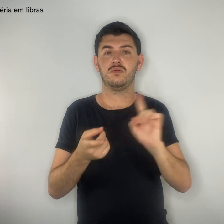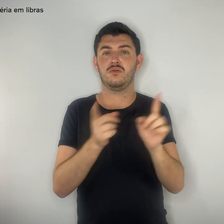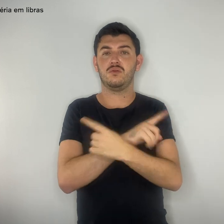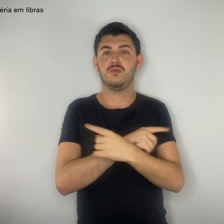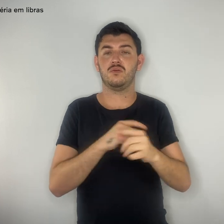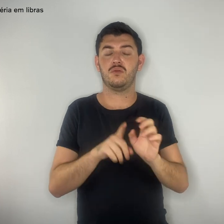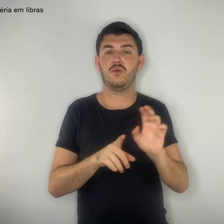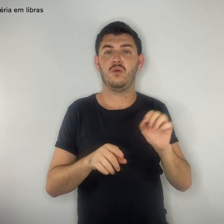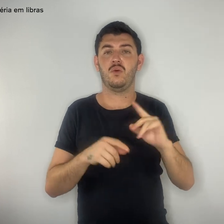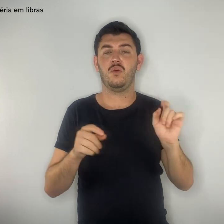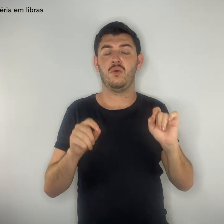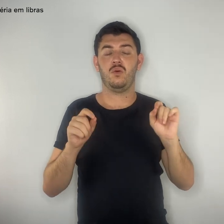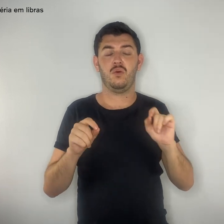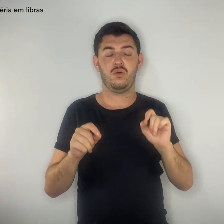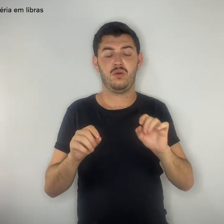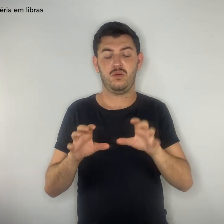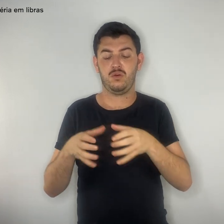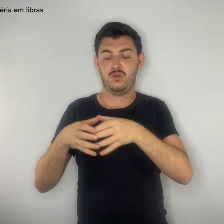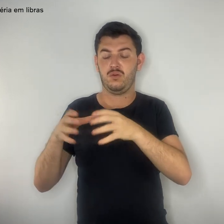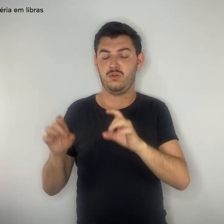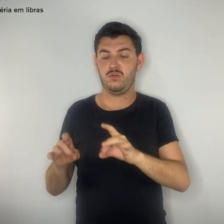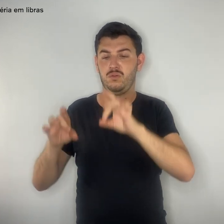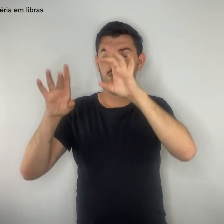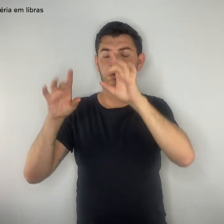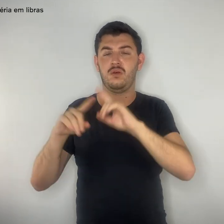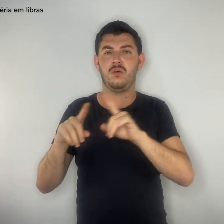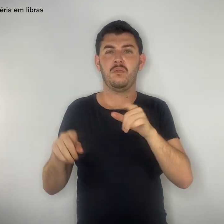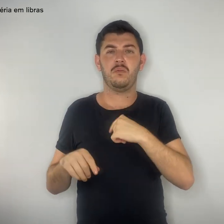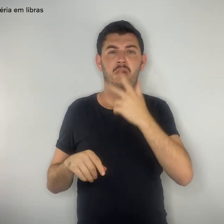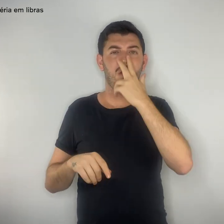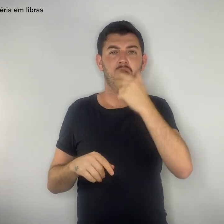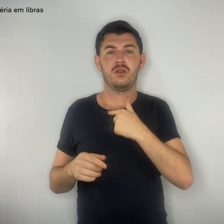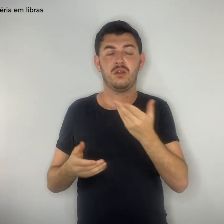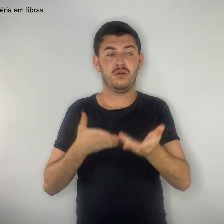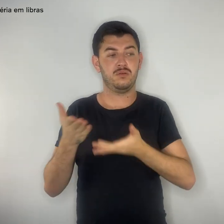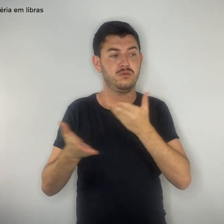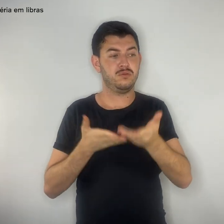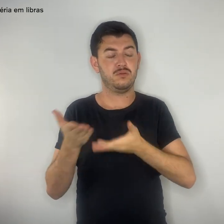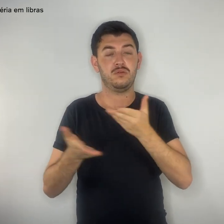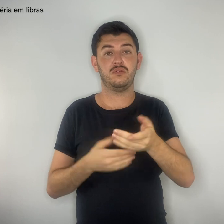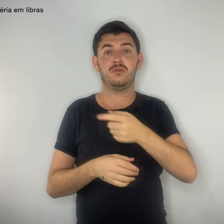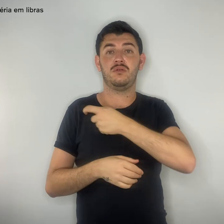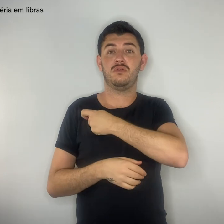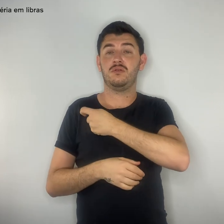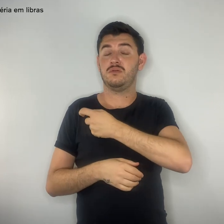especiais também estão atendendo estudantes além do previsto.